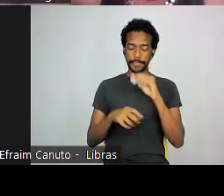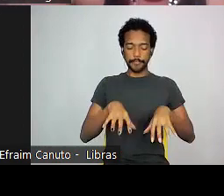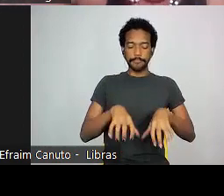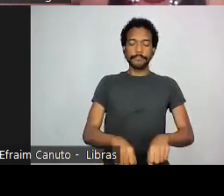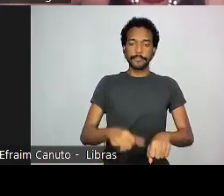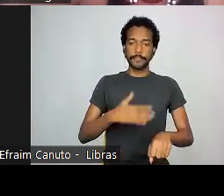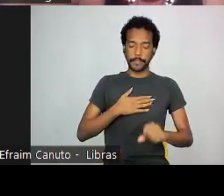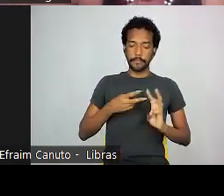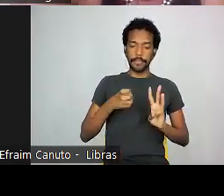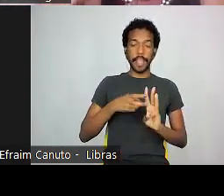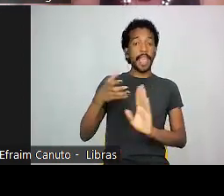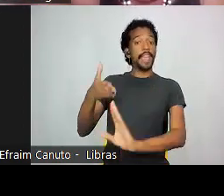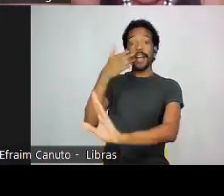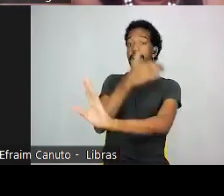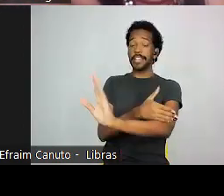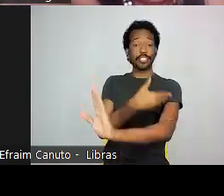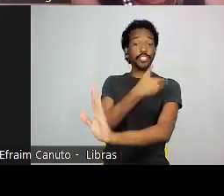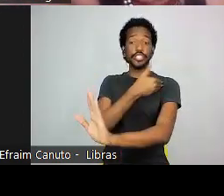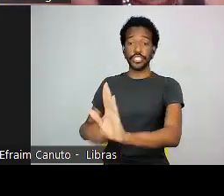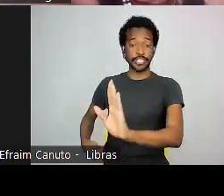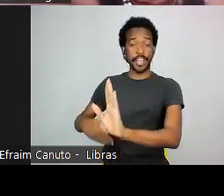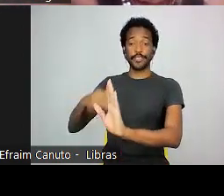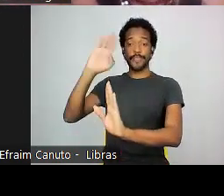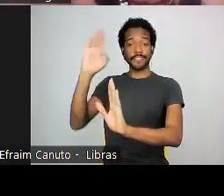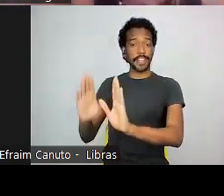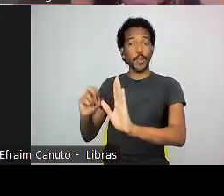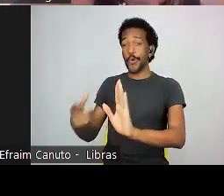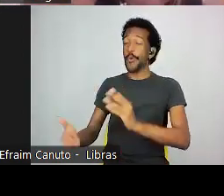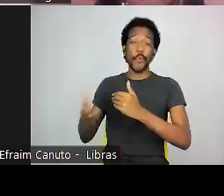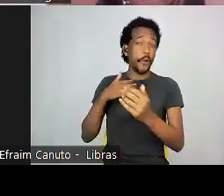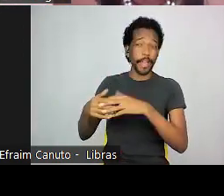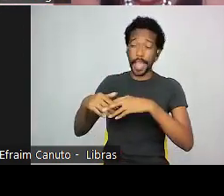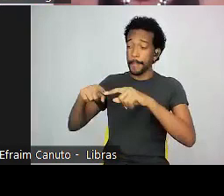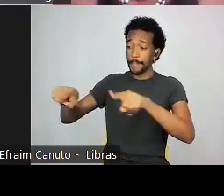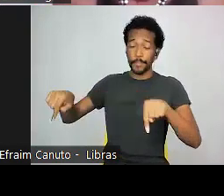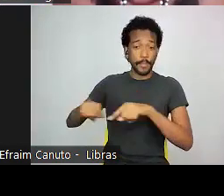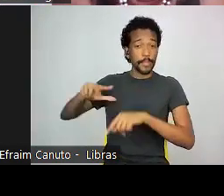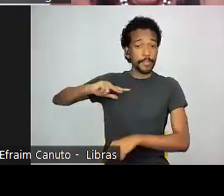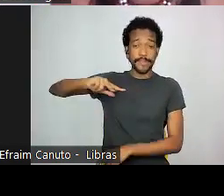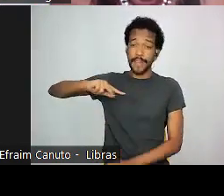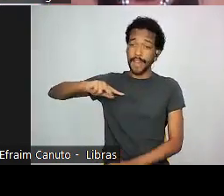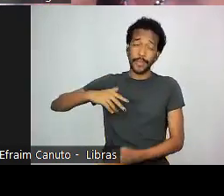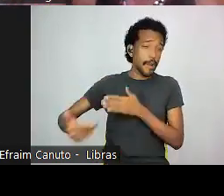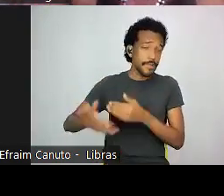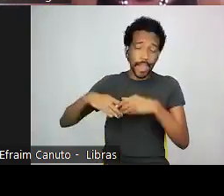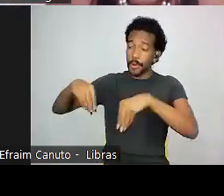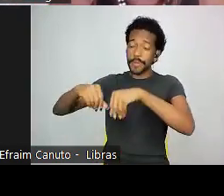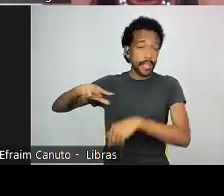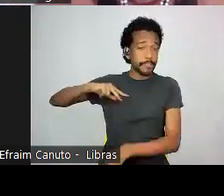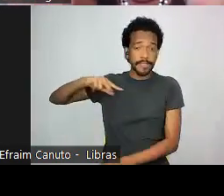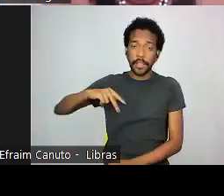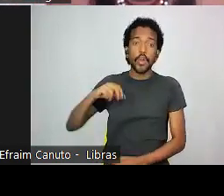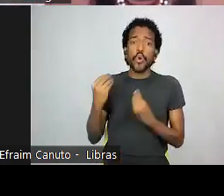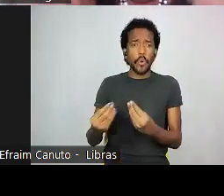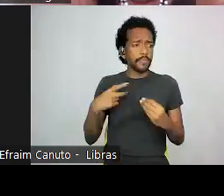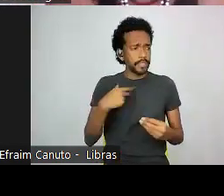ele é anterior ao Estado brasileiro e a qualquer propriedade privada. Como que você quebra um direito congênito,